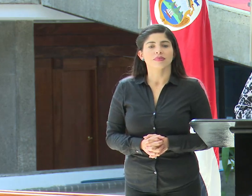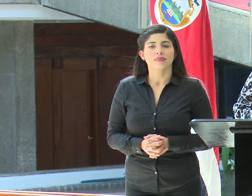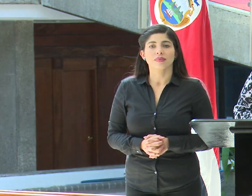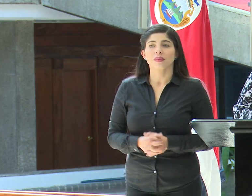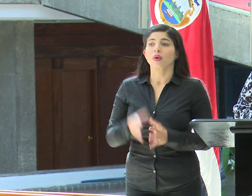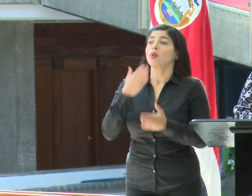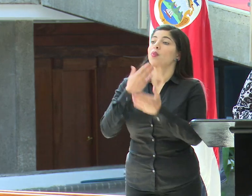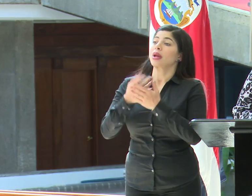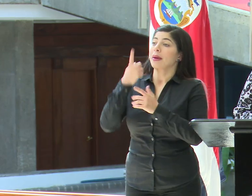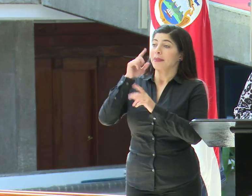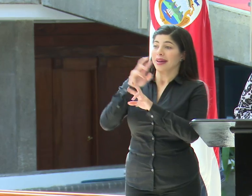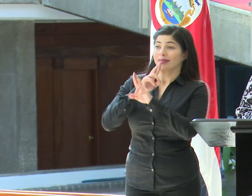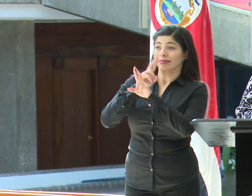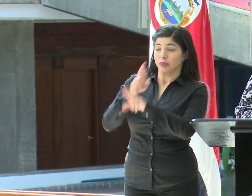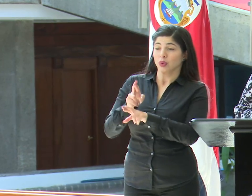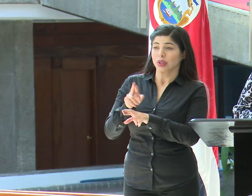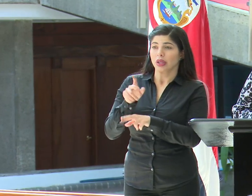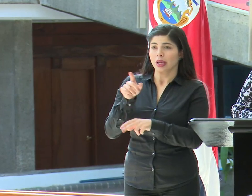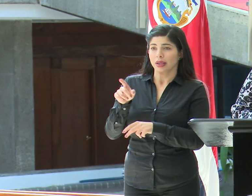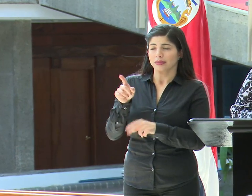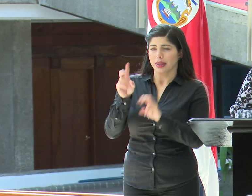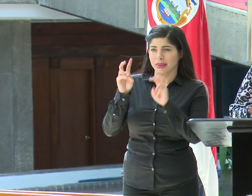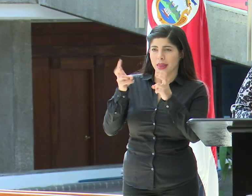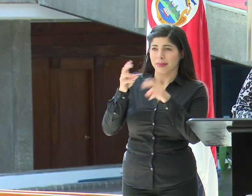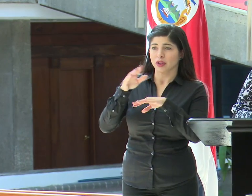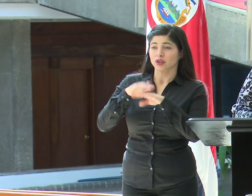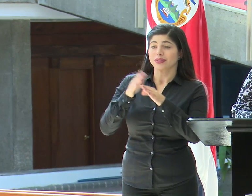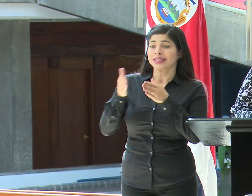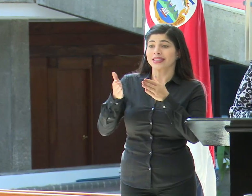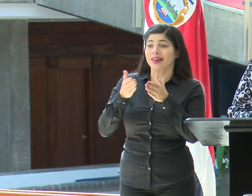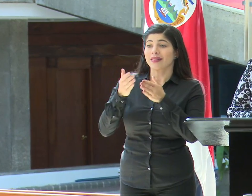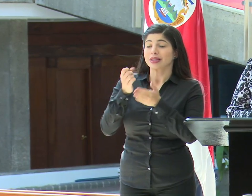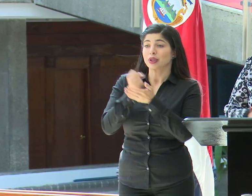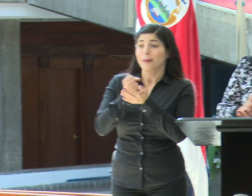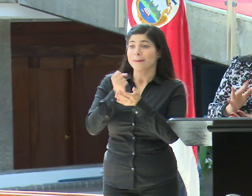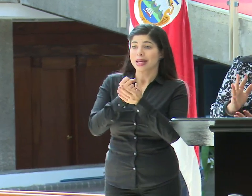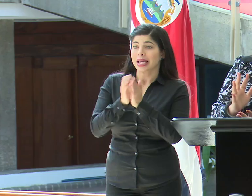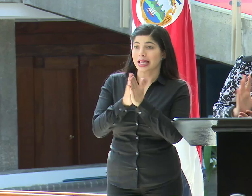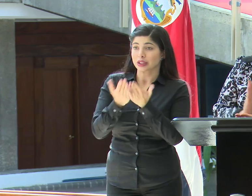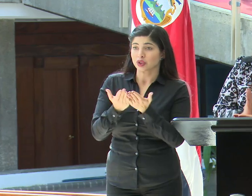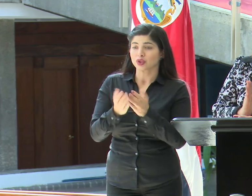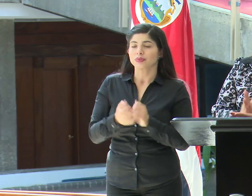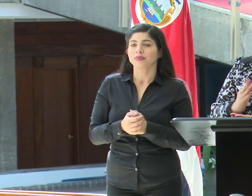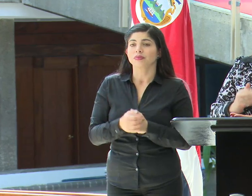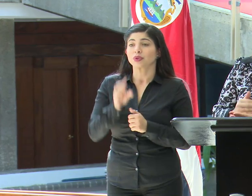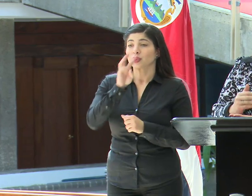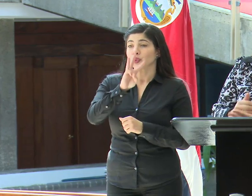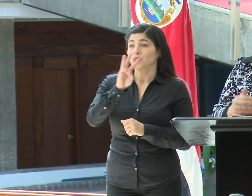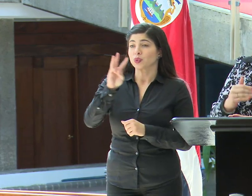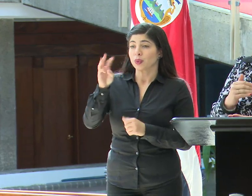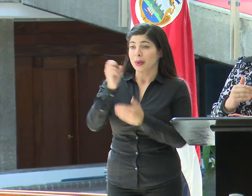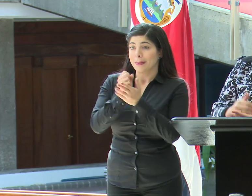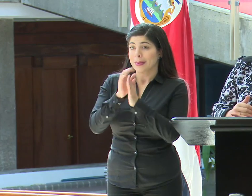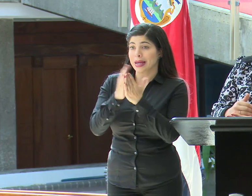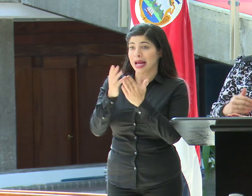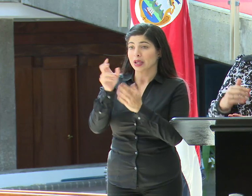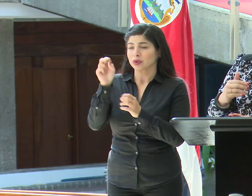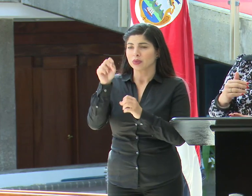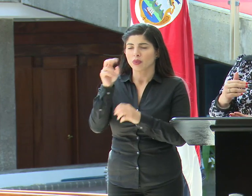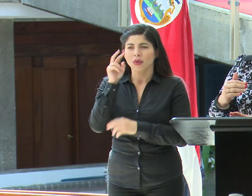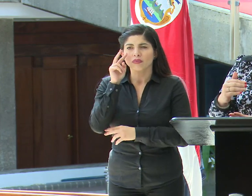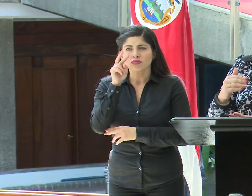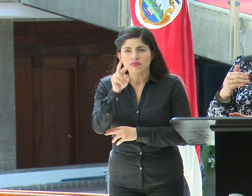Bueno, para contestar el tema de servicios de migración, en la página web de migración van a encontrar